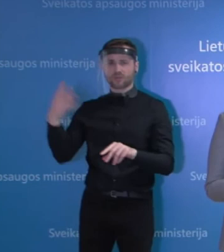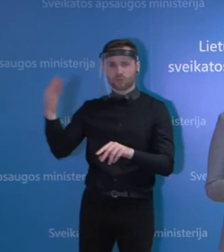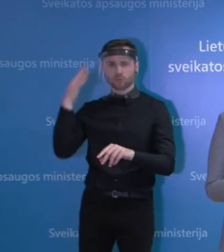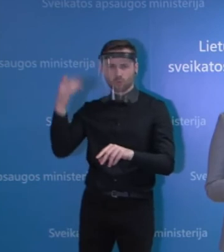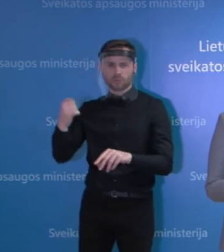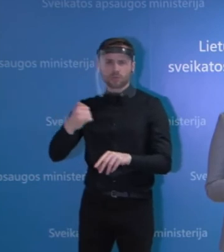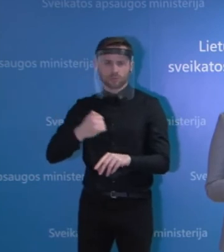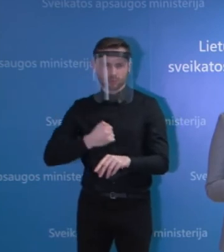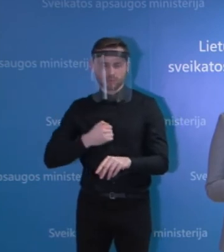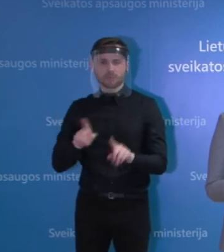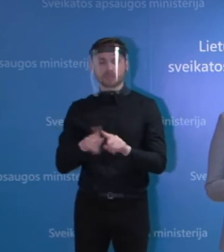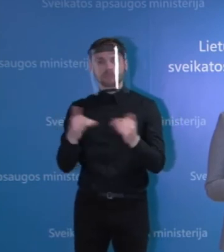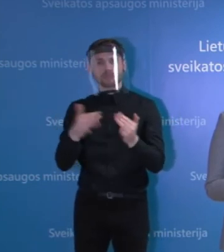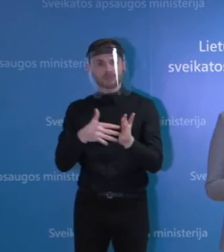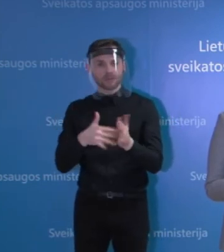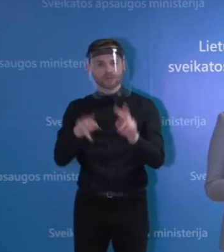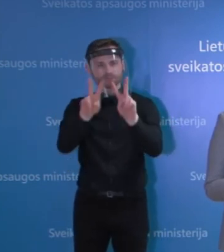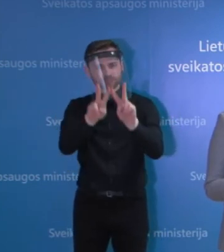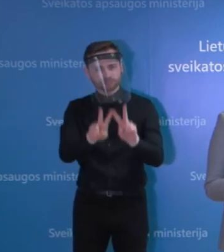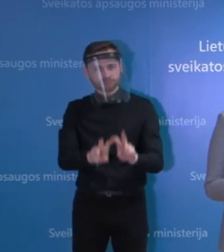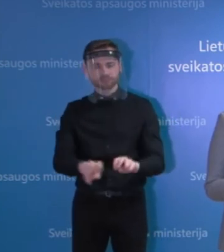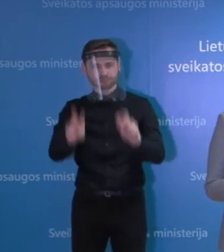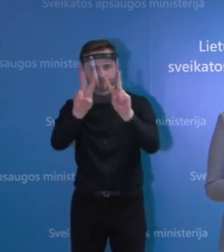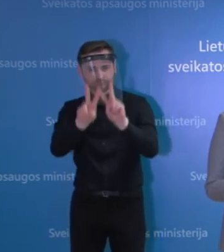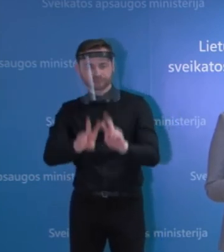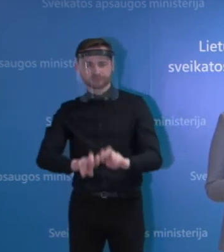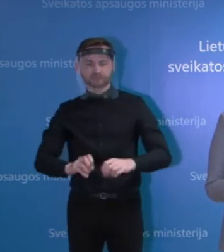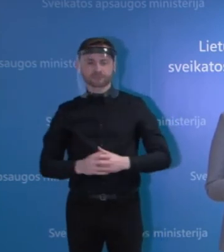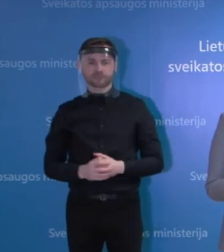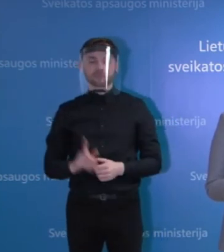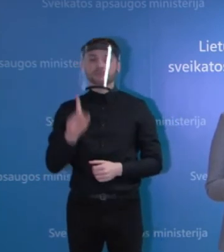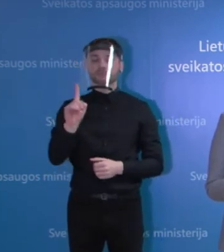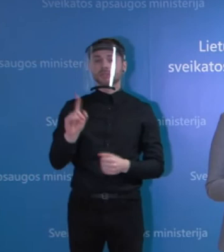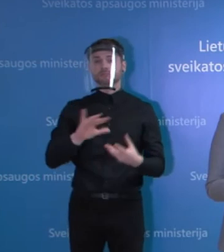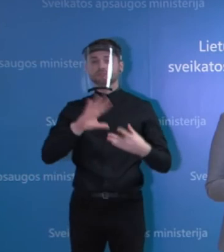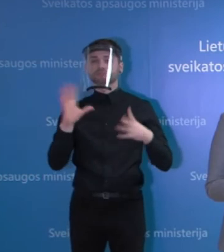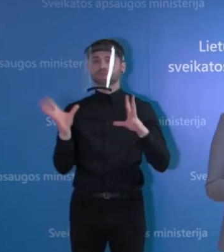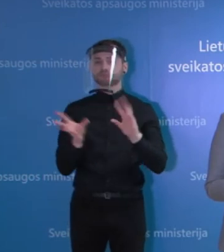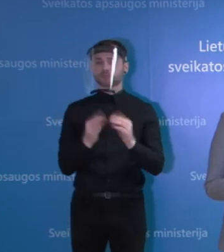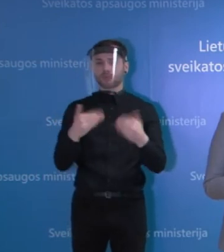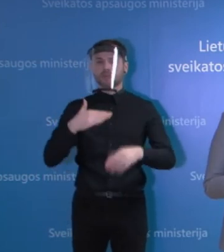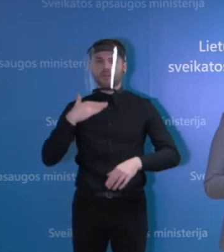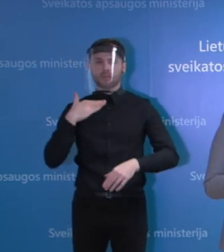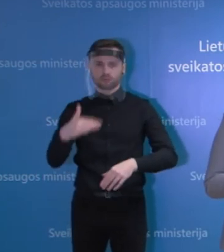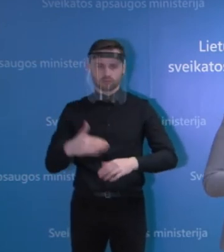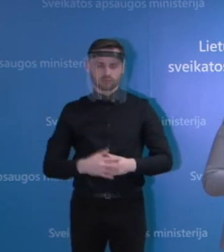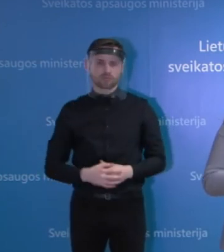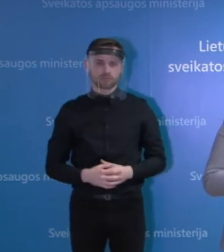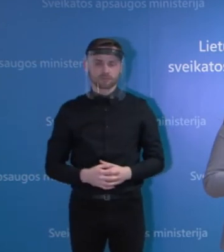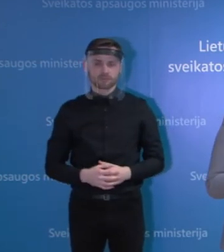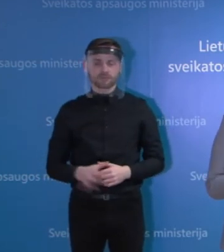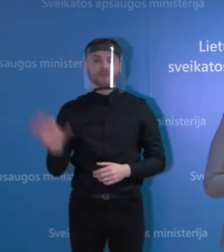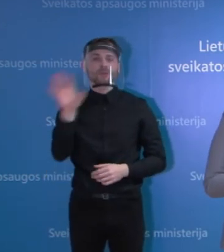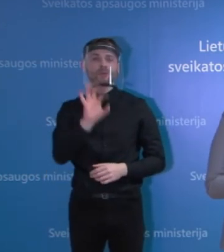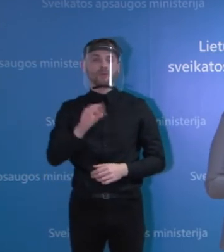epidemiologinis tyrimas dar tesiamas, bet principiai, na, beveik visi taškai sudėlioti. Kalbant apie